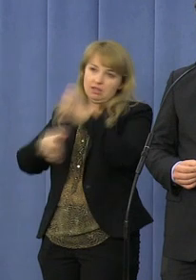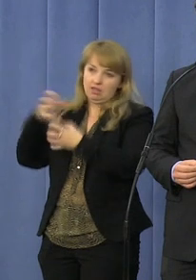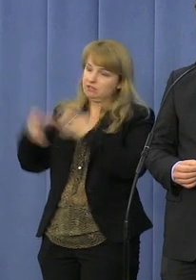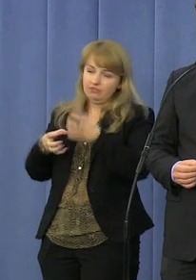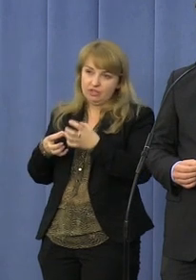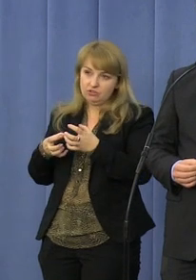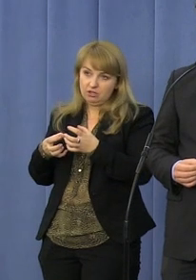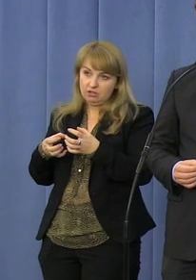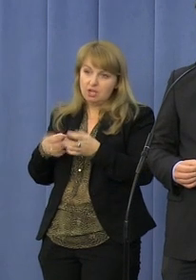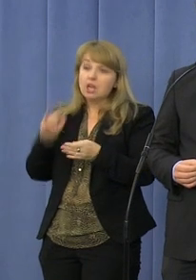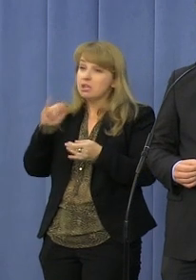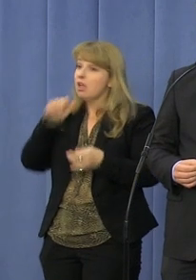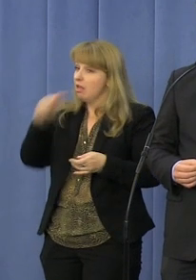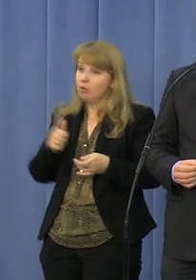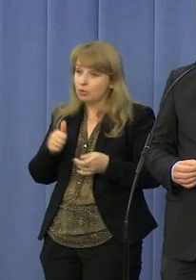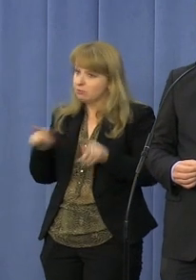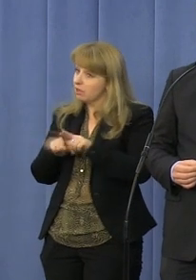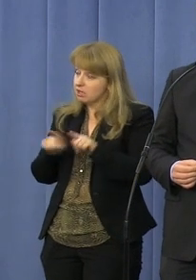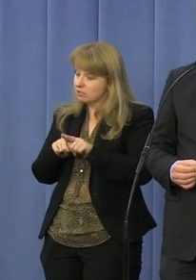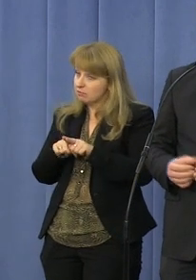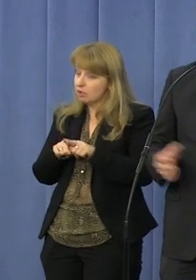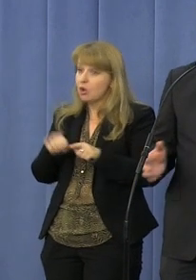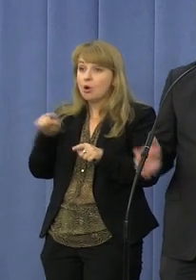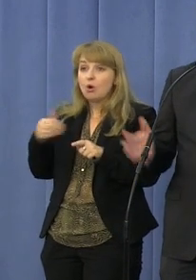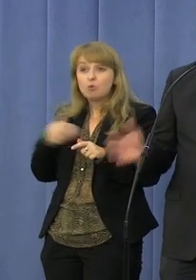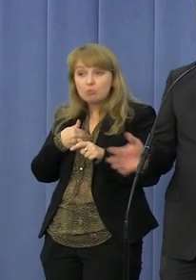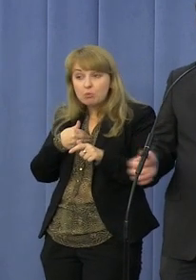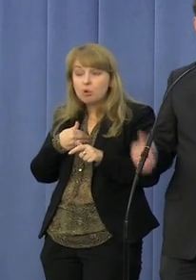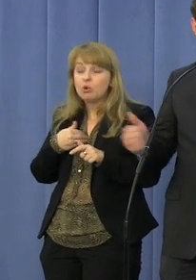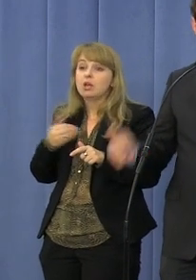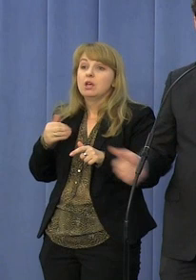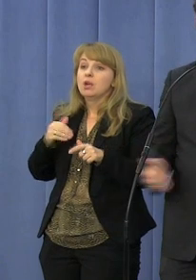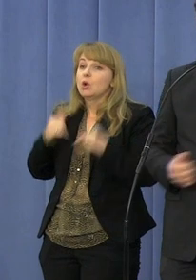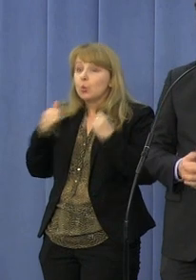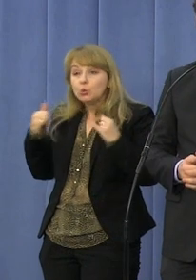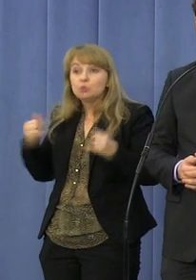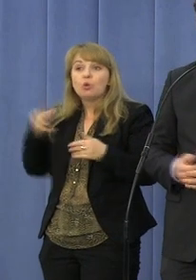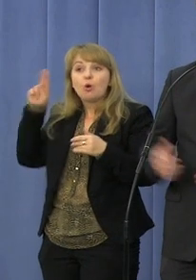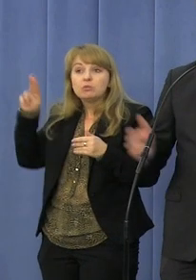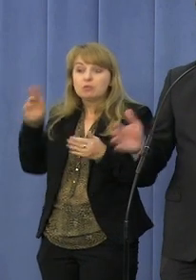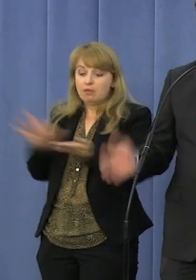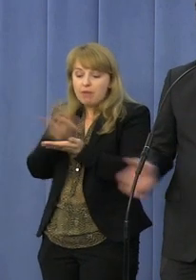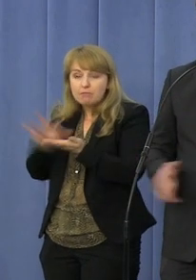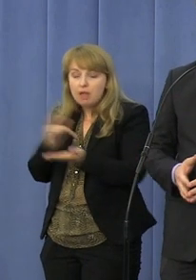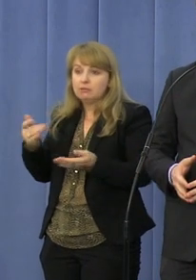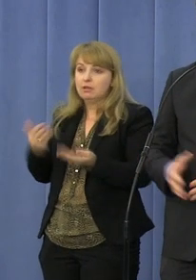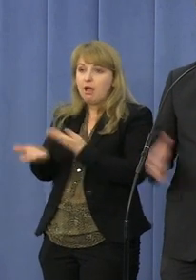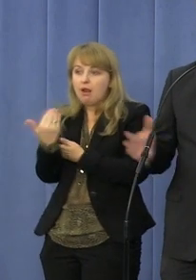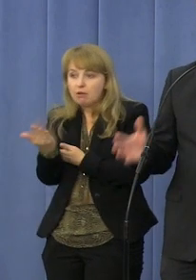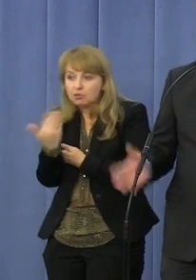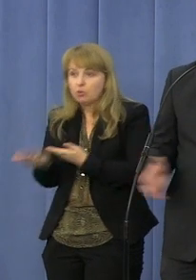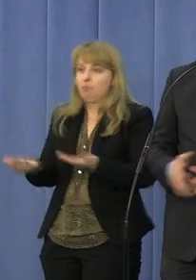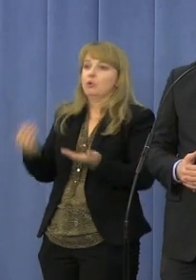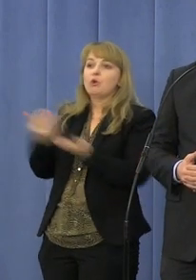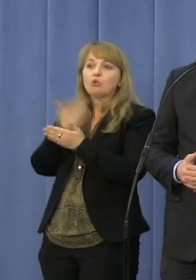najnowocześniejsza w Europie. Towarzyszyłyby uczniom na co dzień obiecywane tablety, laptopy,